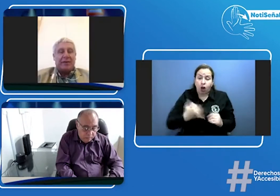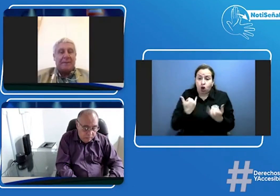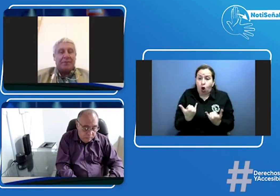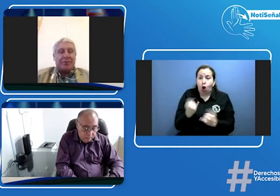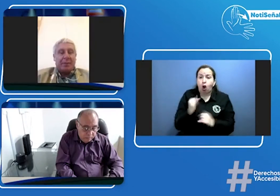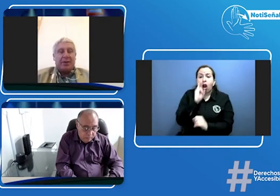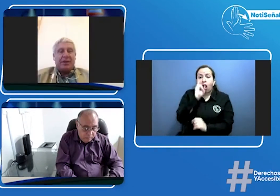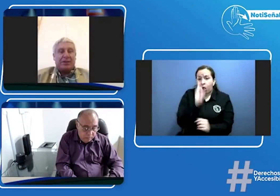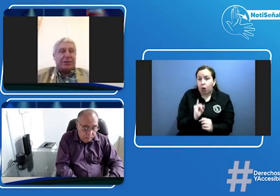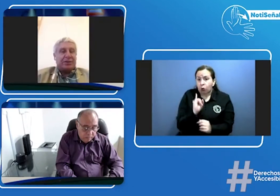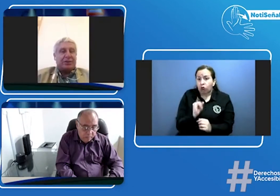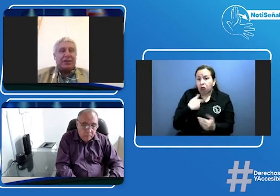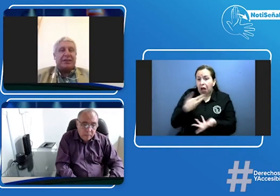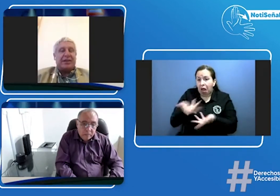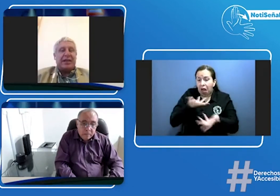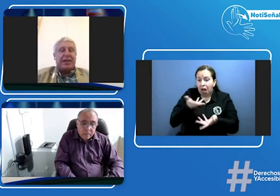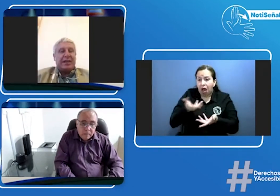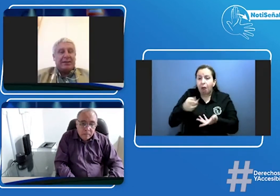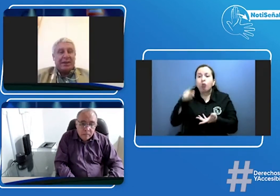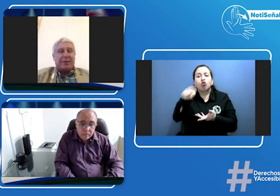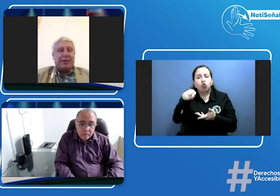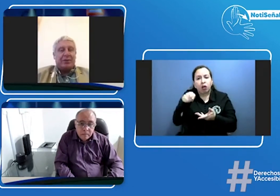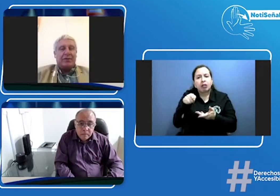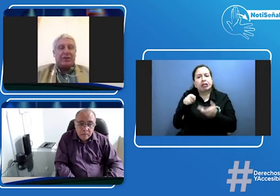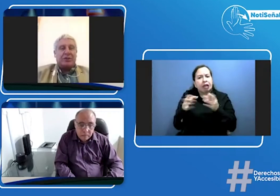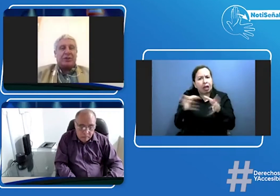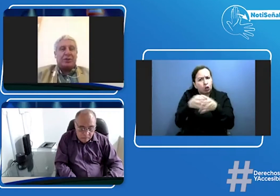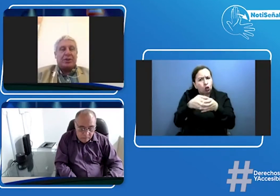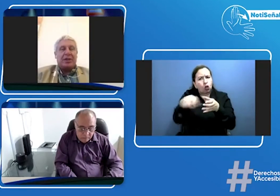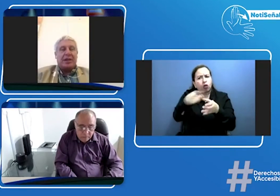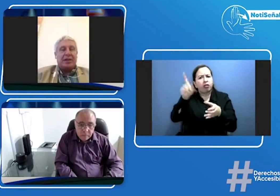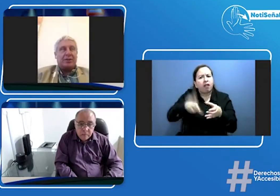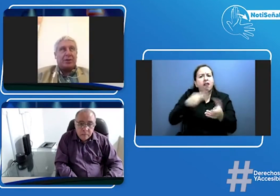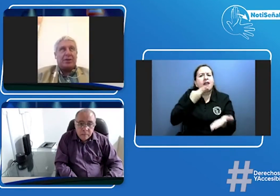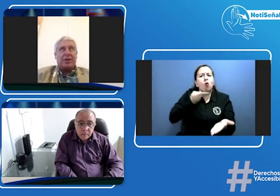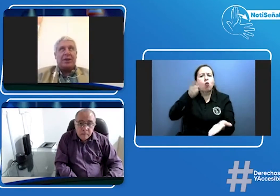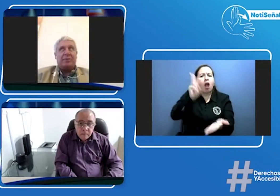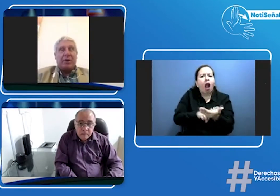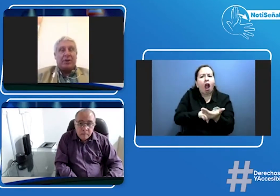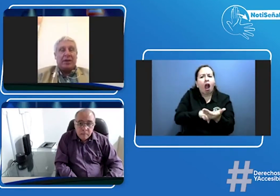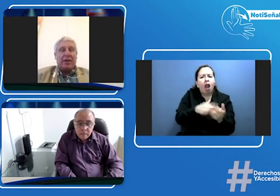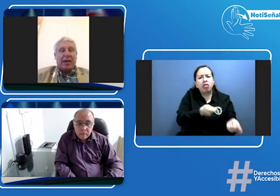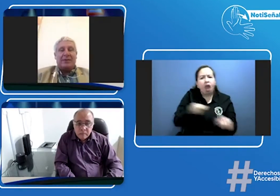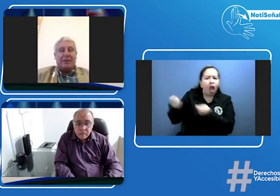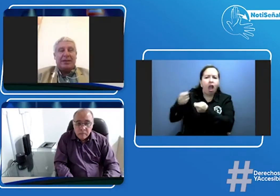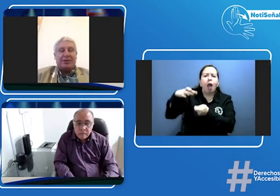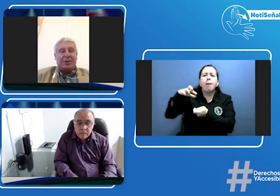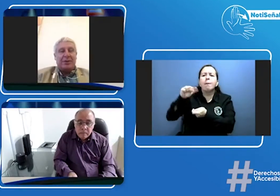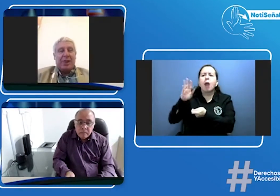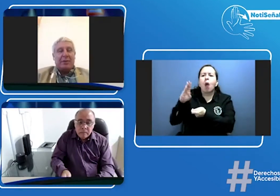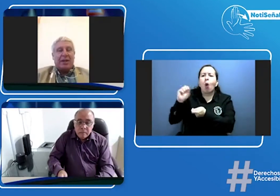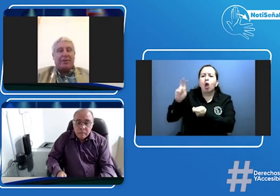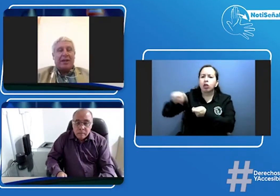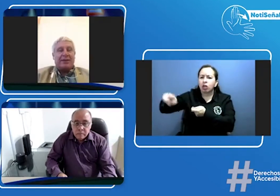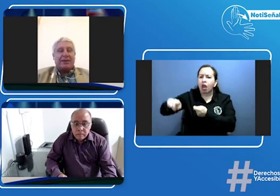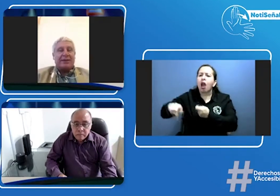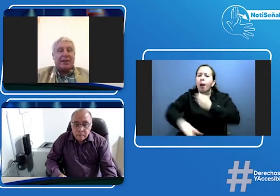pero la asociación de ustedes debería de remitirle un oficio al doctor al doctor Pagón al viceministro para que obviamente se entere